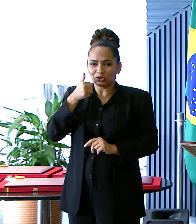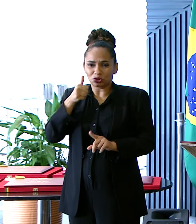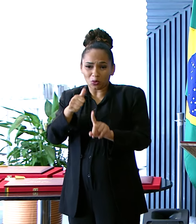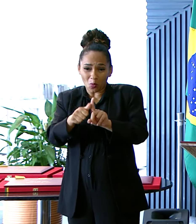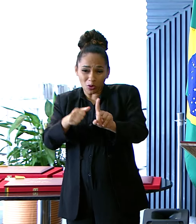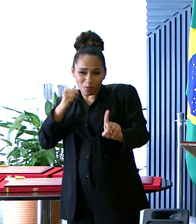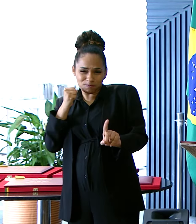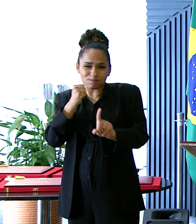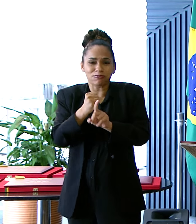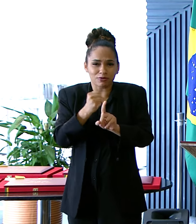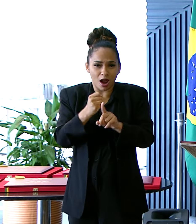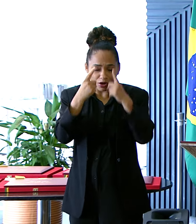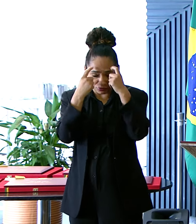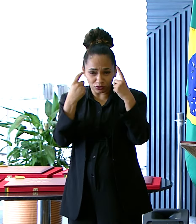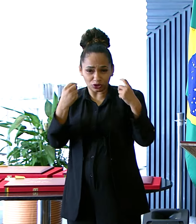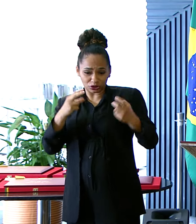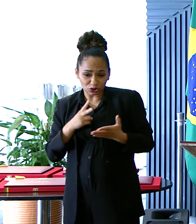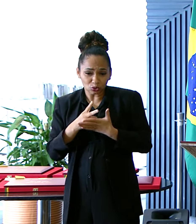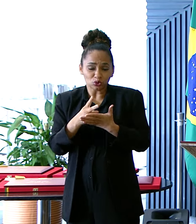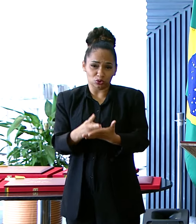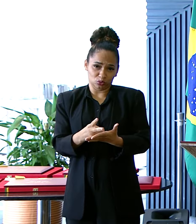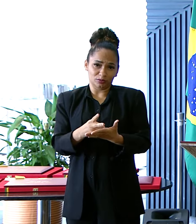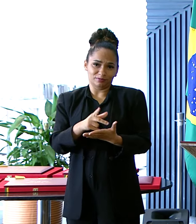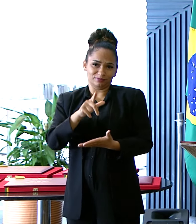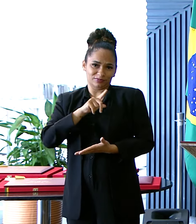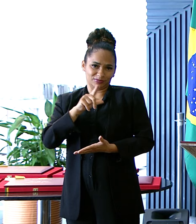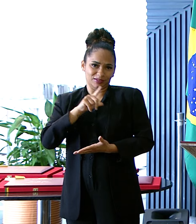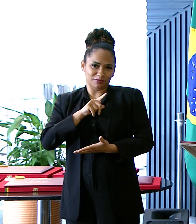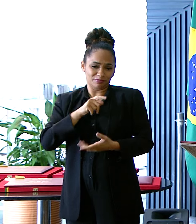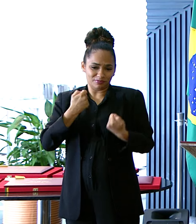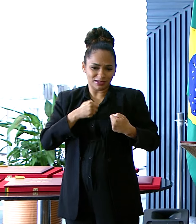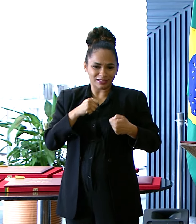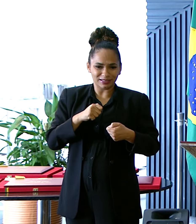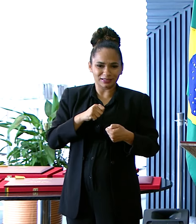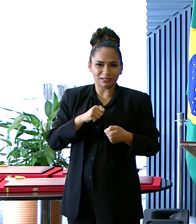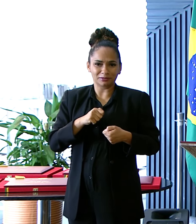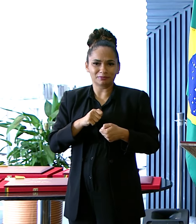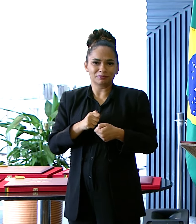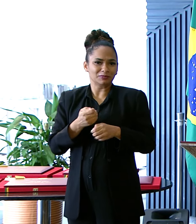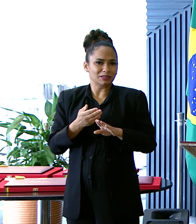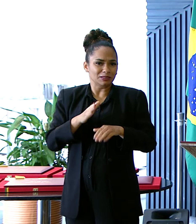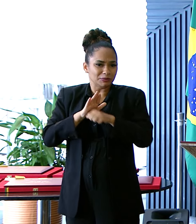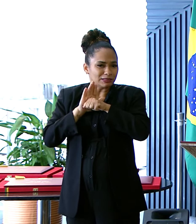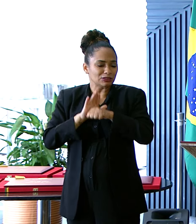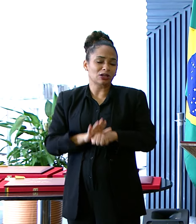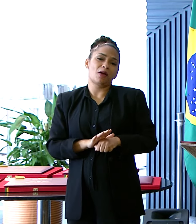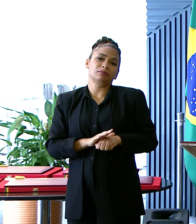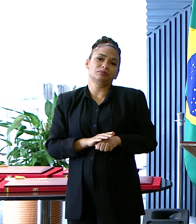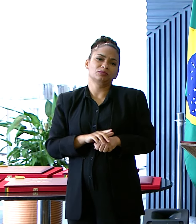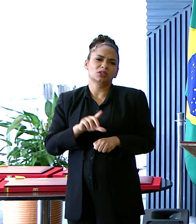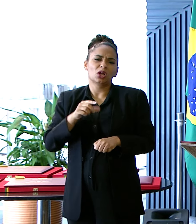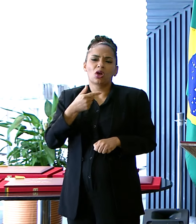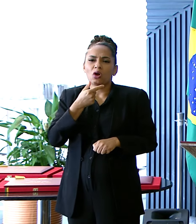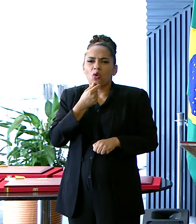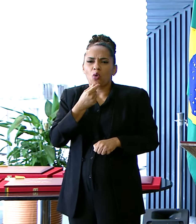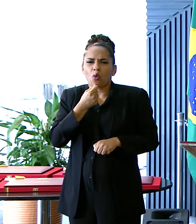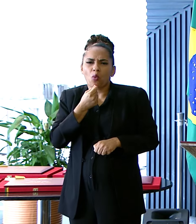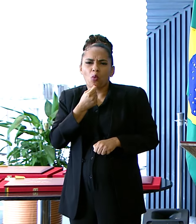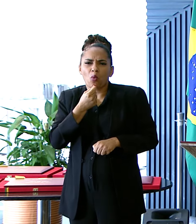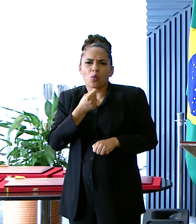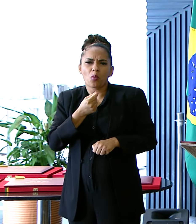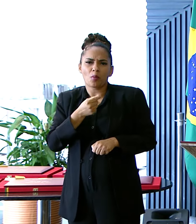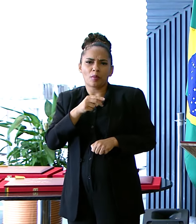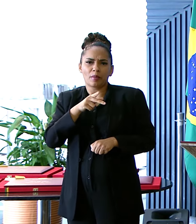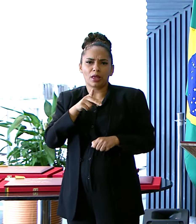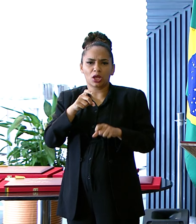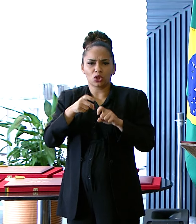E as violências Continuam sendo uma realidade A serem superadas O doutor Pinotti A quem tive a honra De conhecer E com